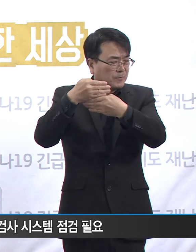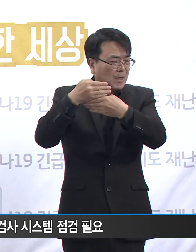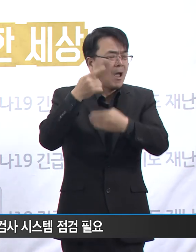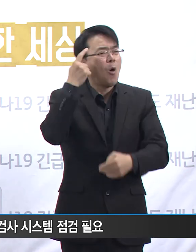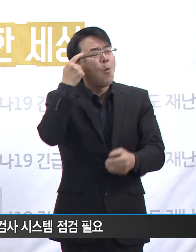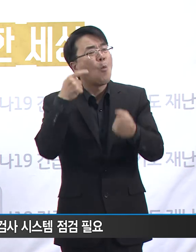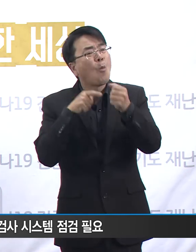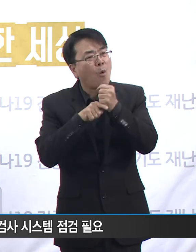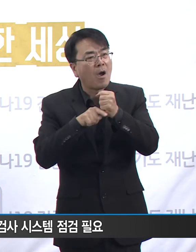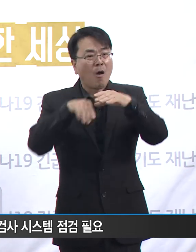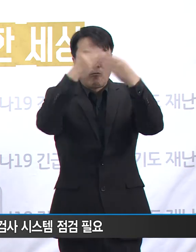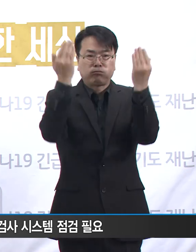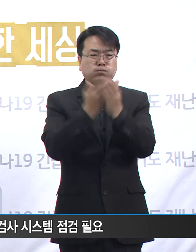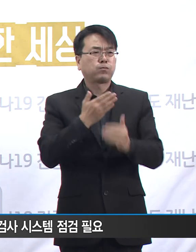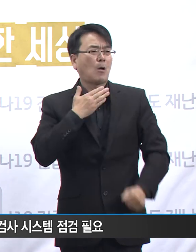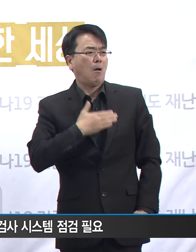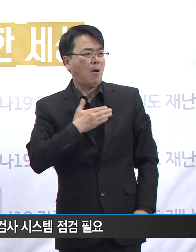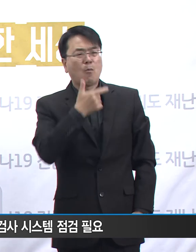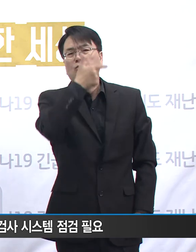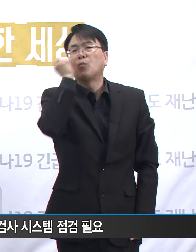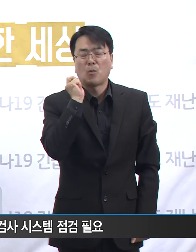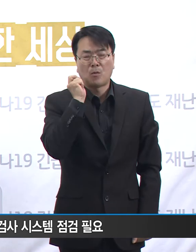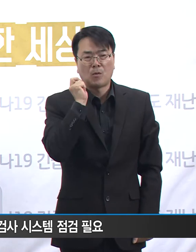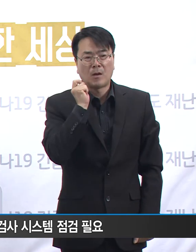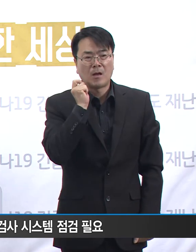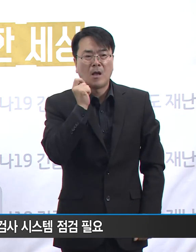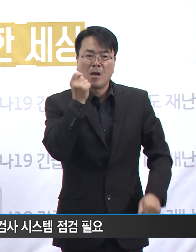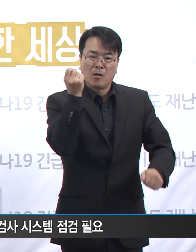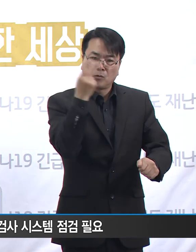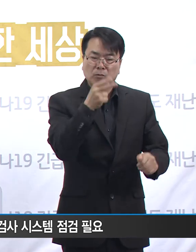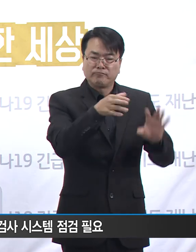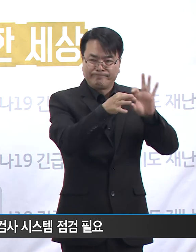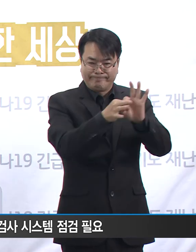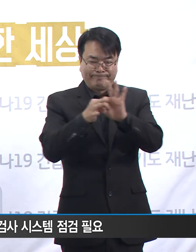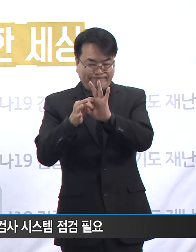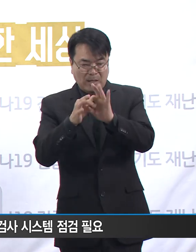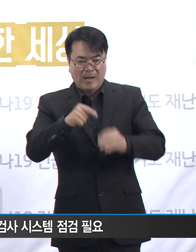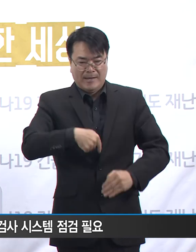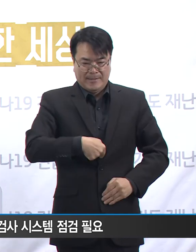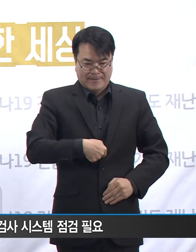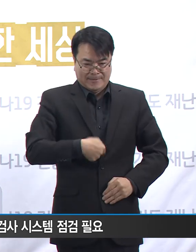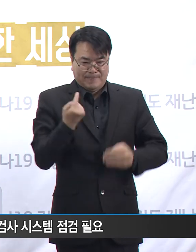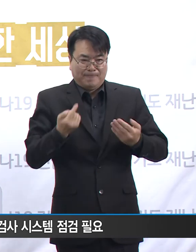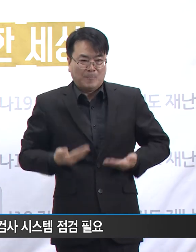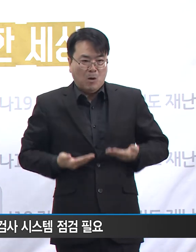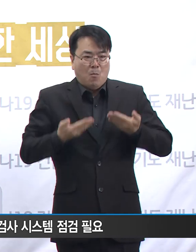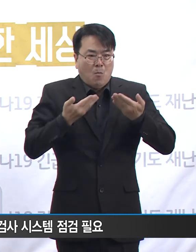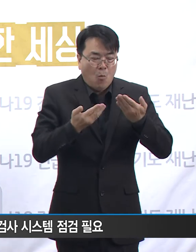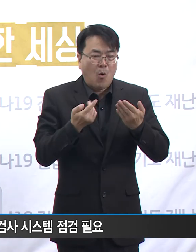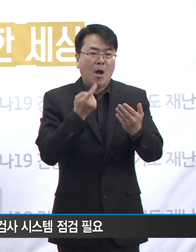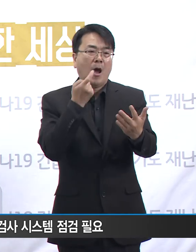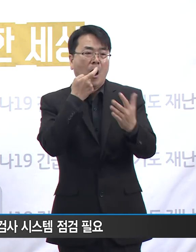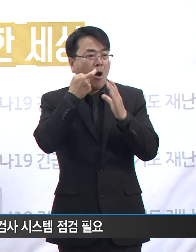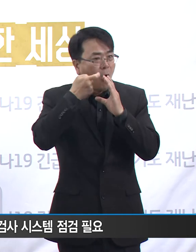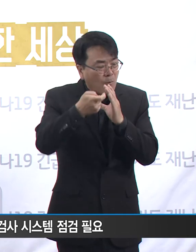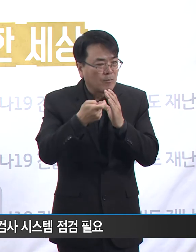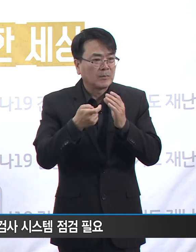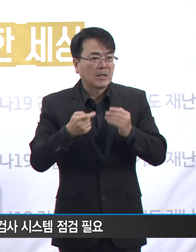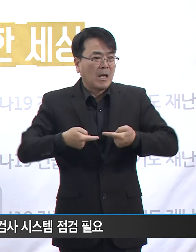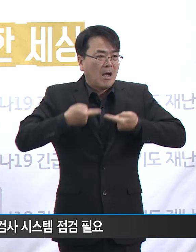큰 이유는 모두의 인식 부족이지만 다른 맥락에서 자발적 검사를 기피바하게 만든 요인이 없지 않습니다.